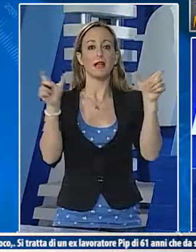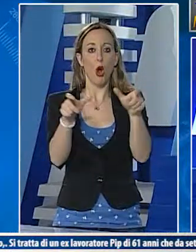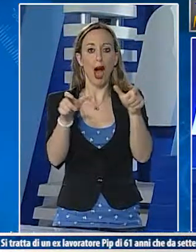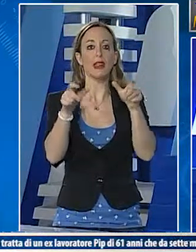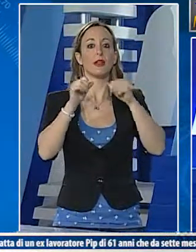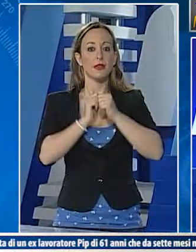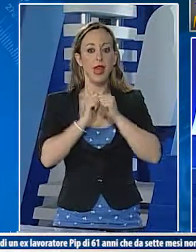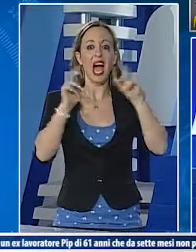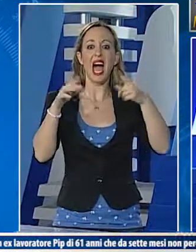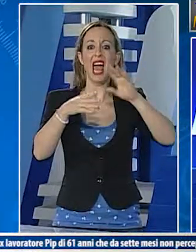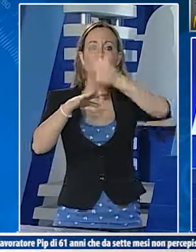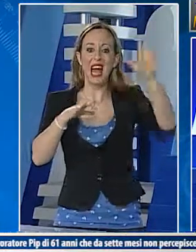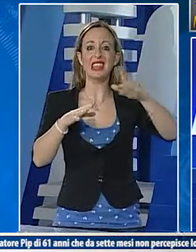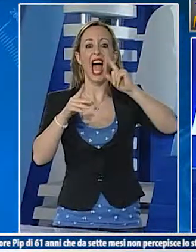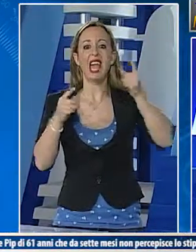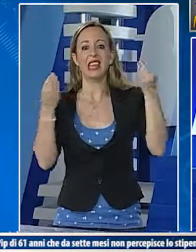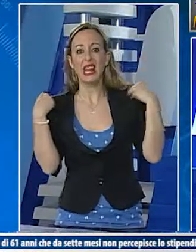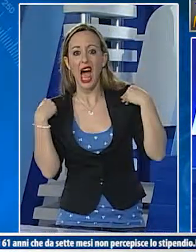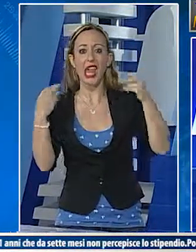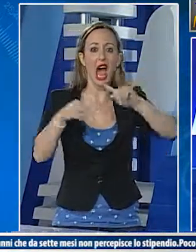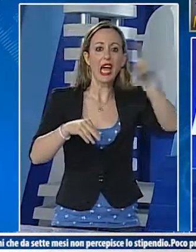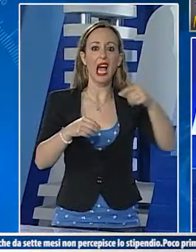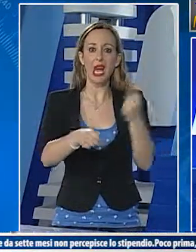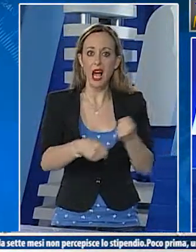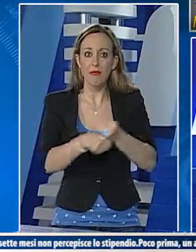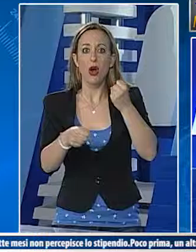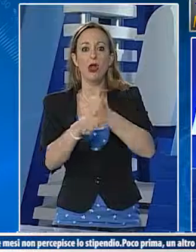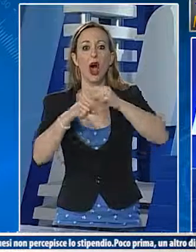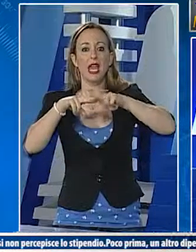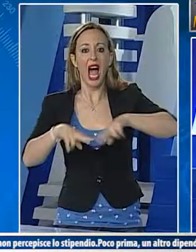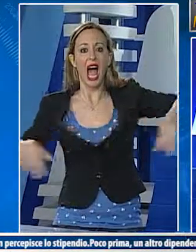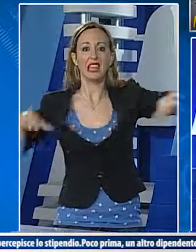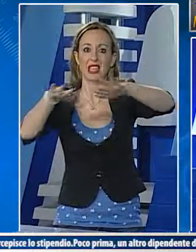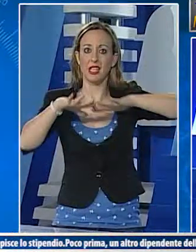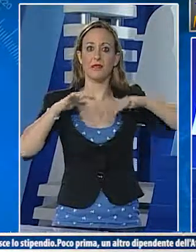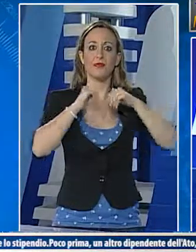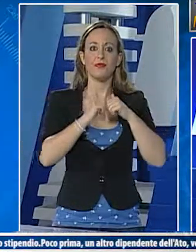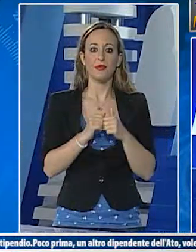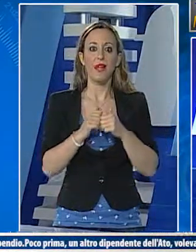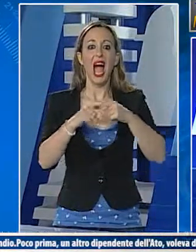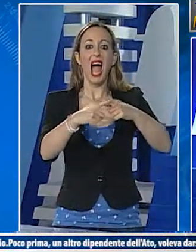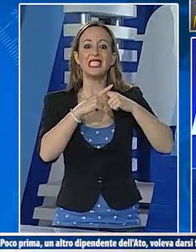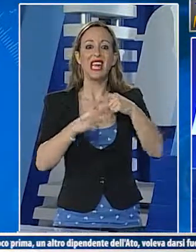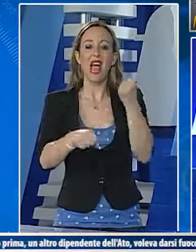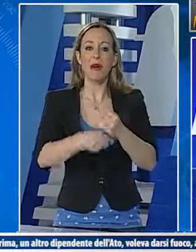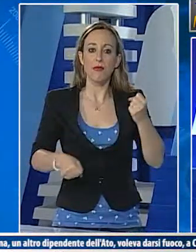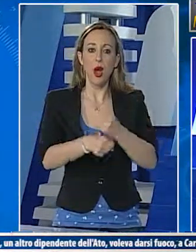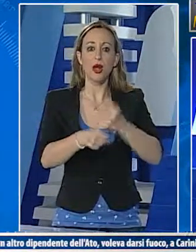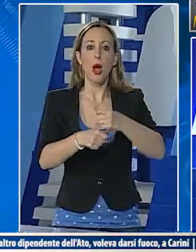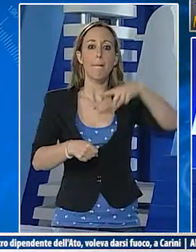ascensori. Terna in merito al blackout elettrico in alcune zone di Palermo fa sapere che si è verificato un disservizio su un cavo dell